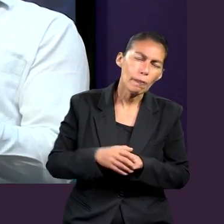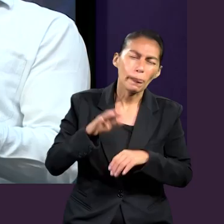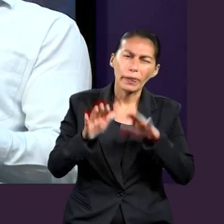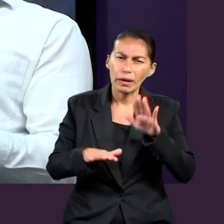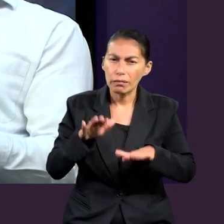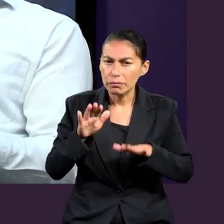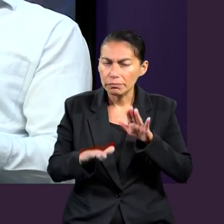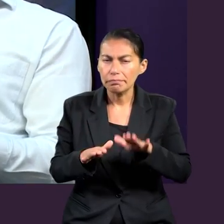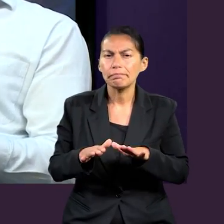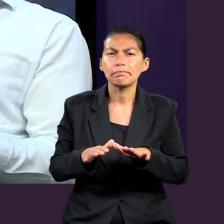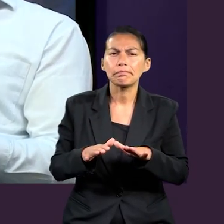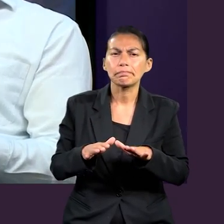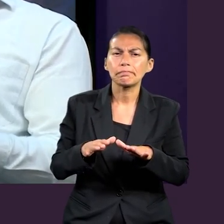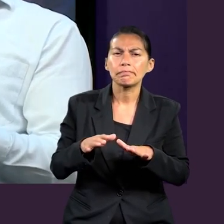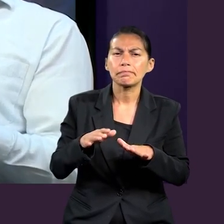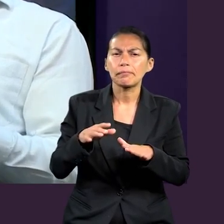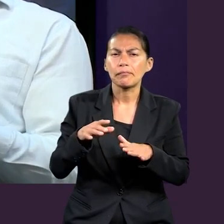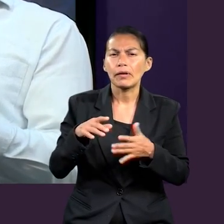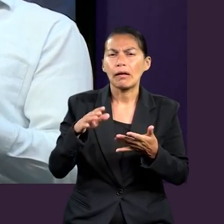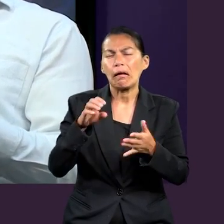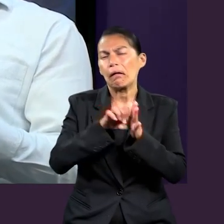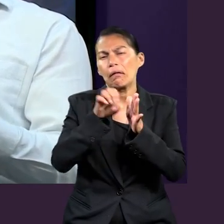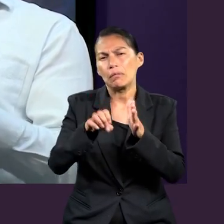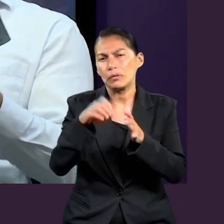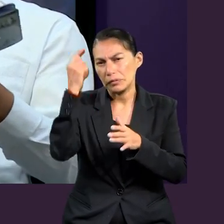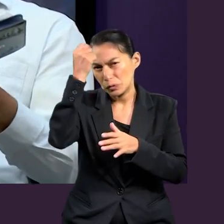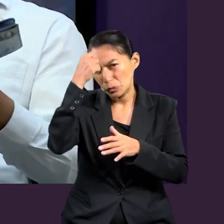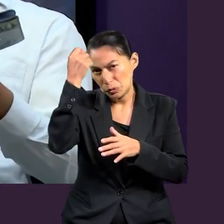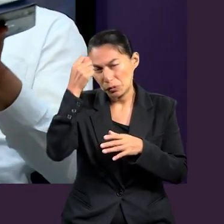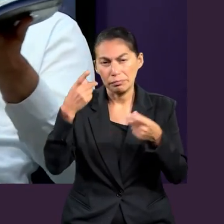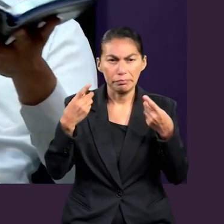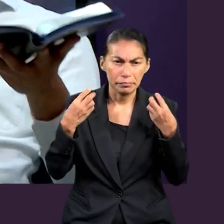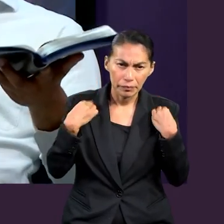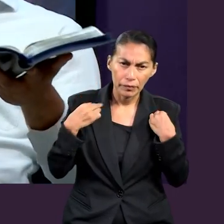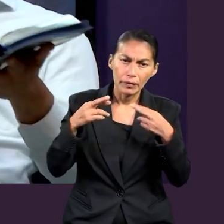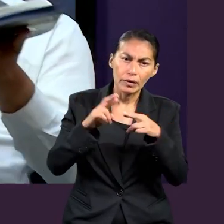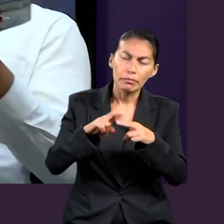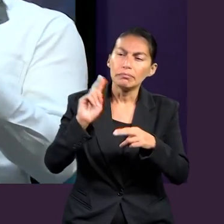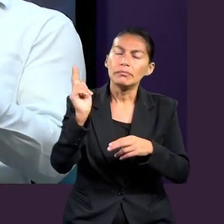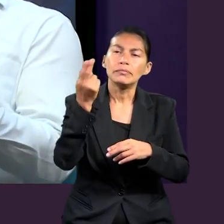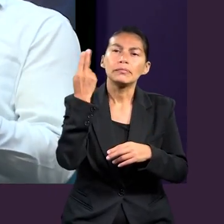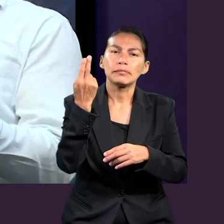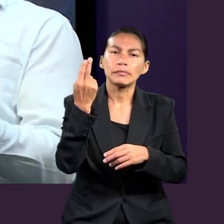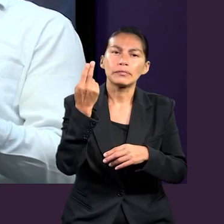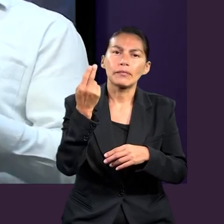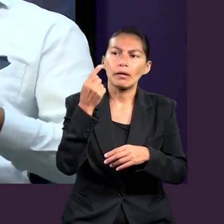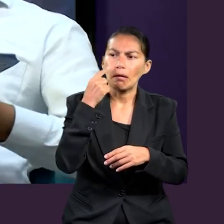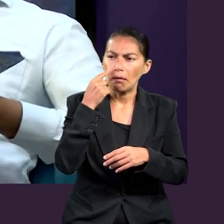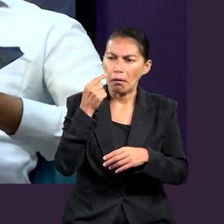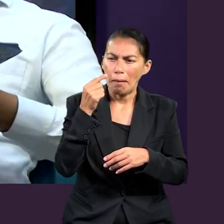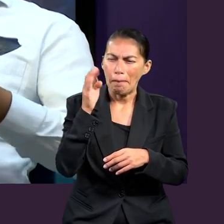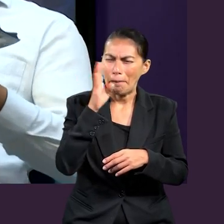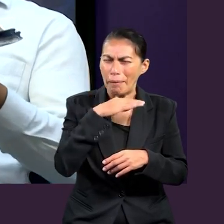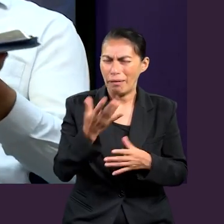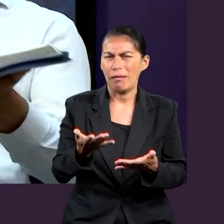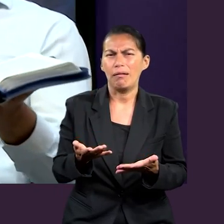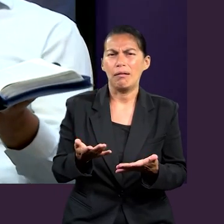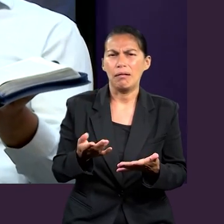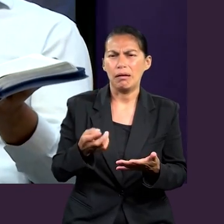porque a veces se ve la reflexión teológica, por ejemplo, de los profesores en las universidades como un mal de la iglesia,